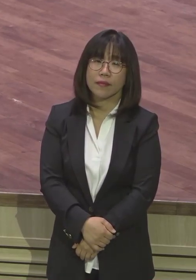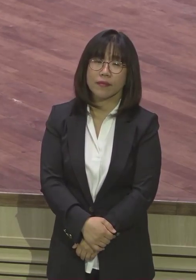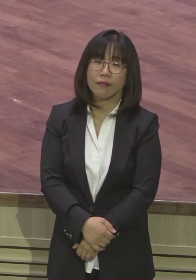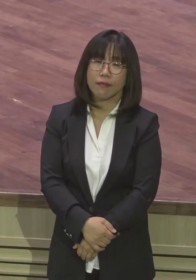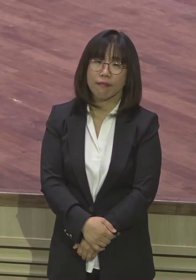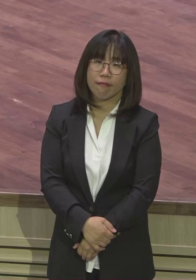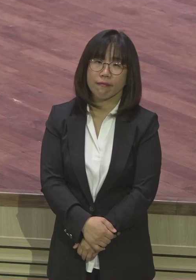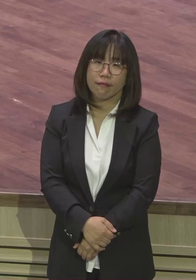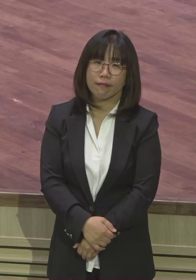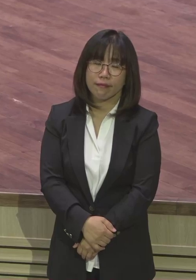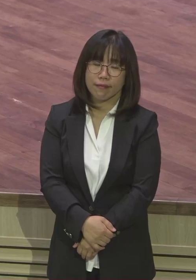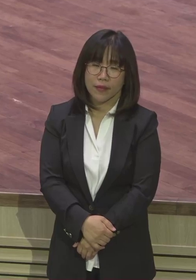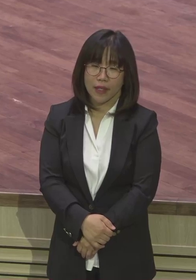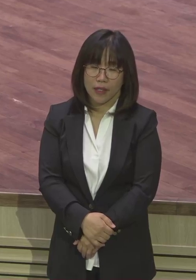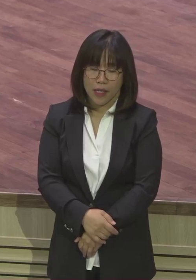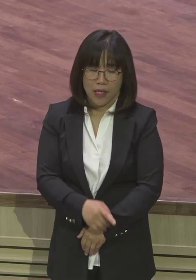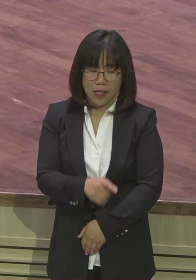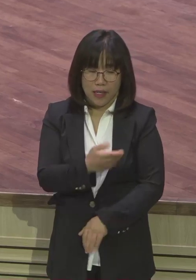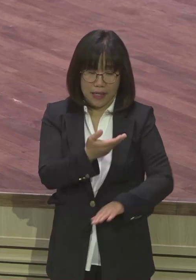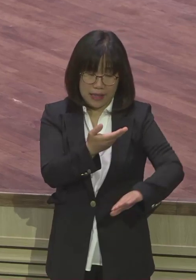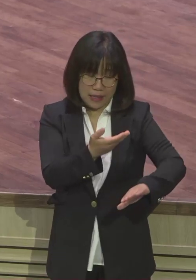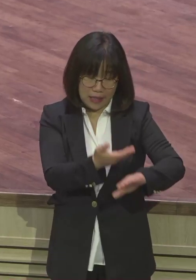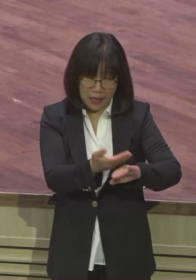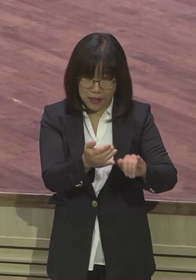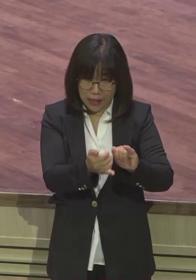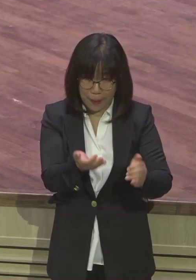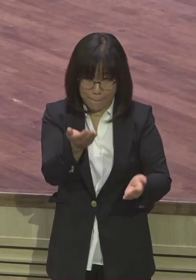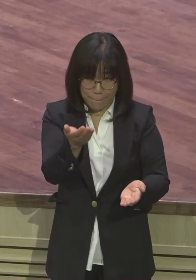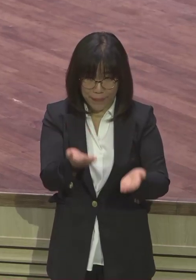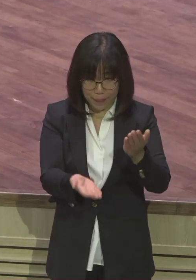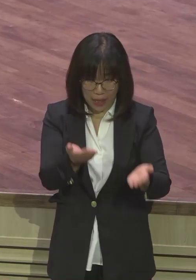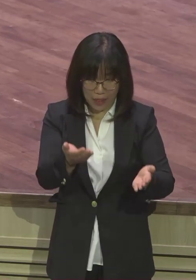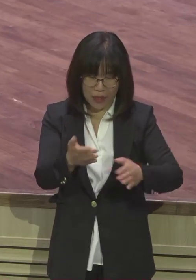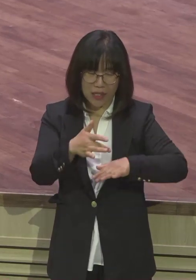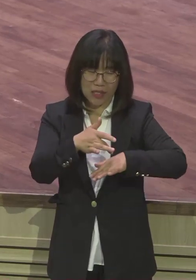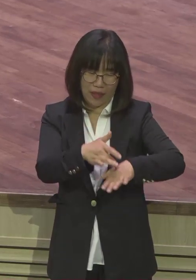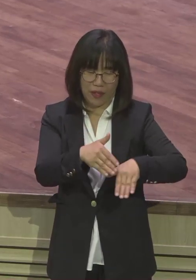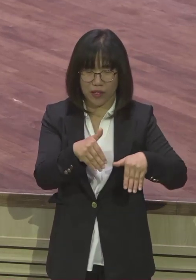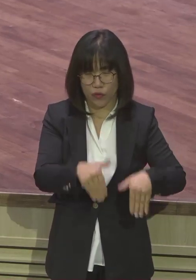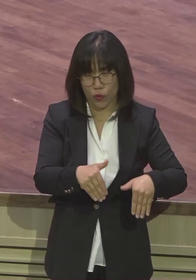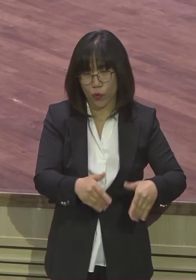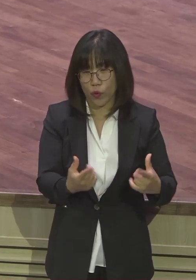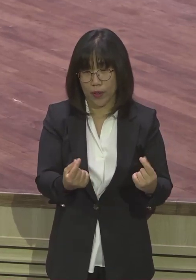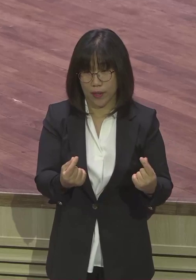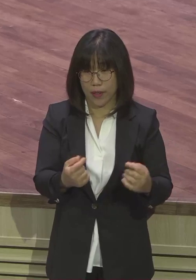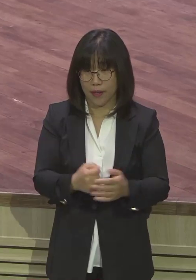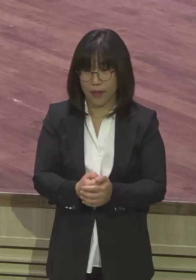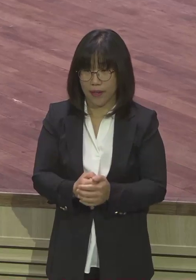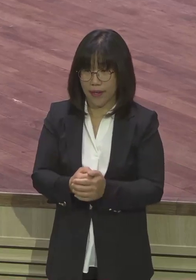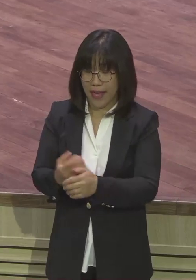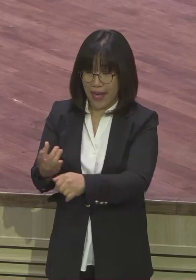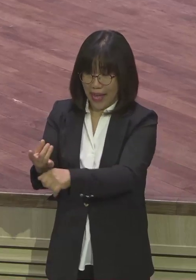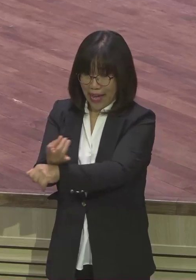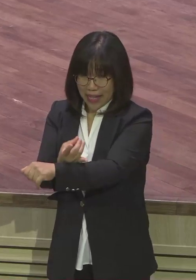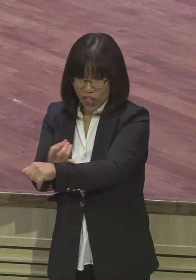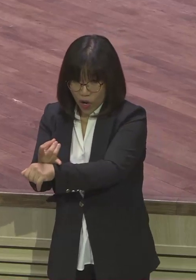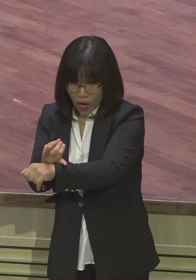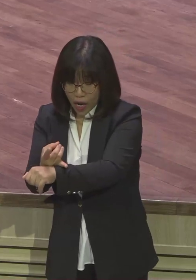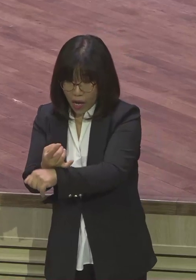그거 다 속이는 거거든요. 사단 신부를 말하는 거예요. 5절 보세요. 에서가 눈을 들어 여인들과 자식들을 보고